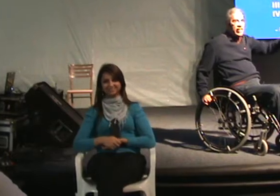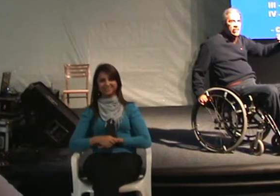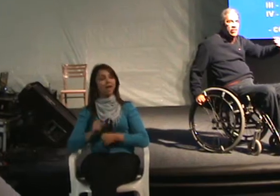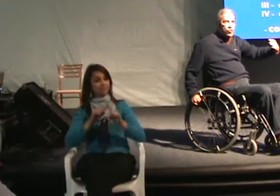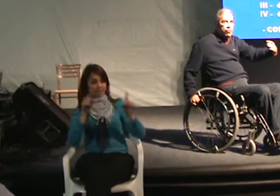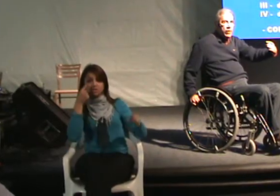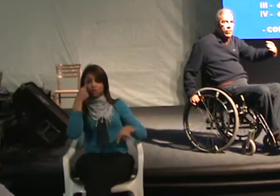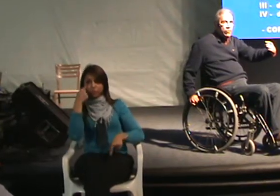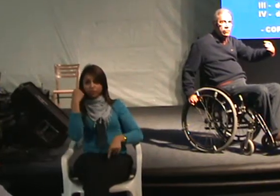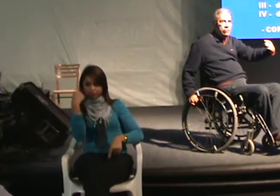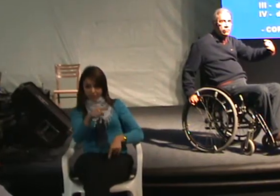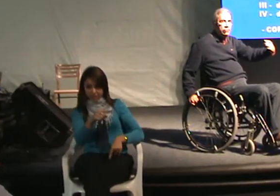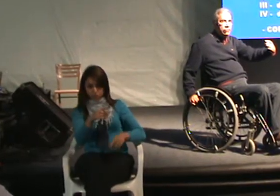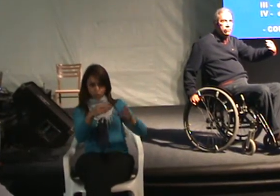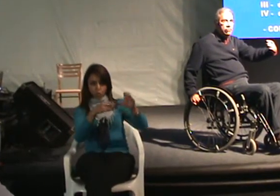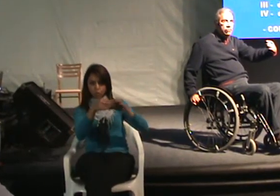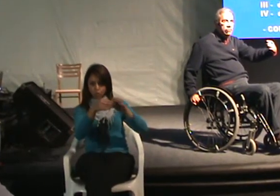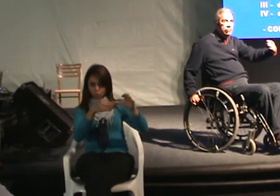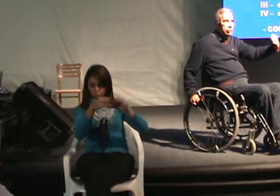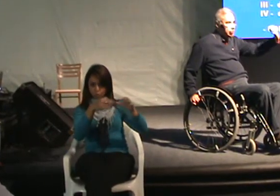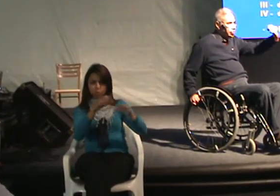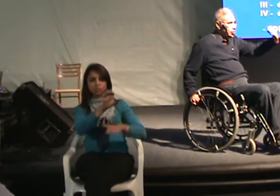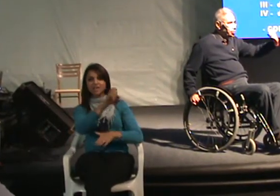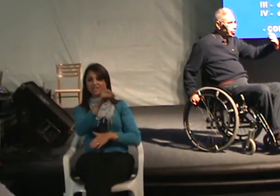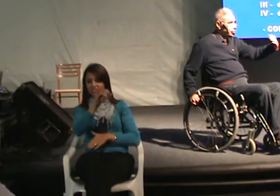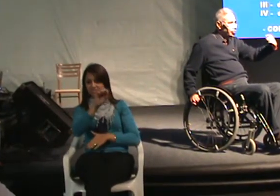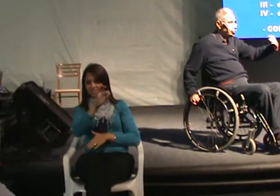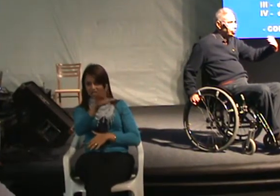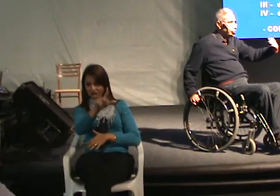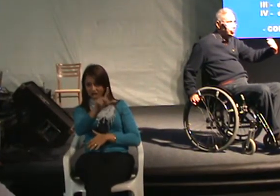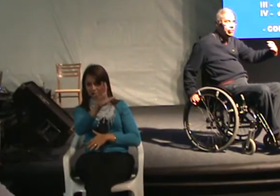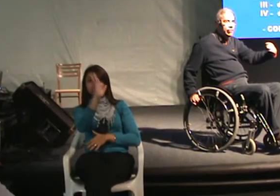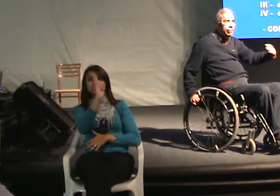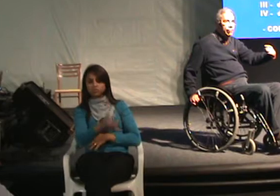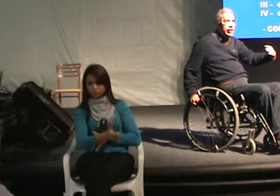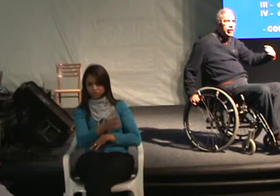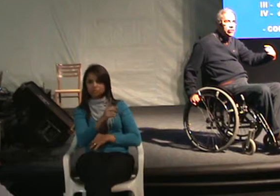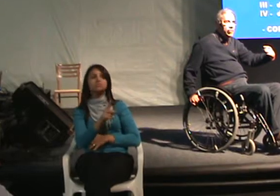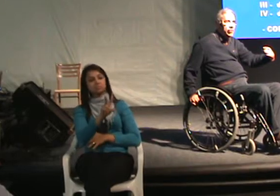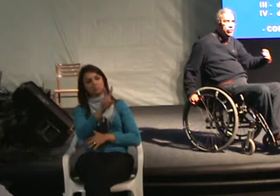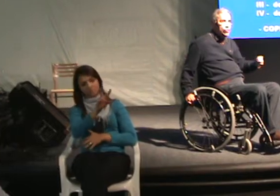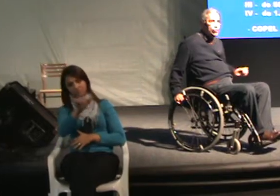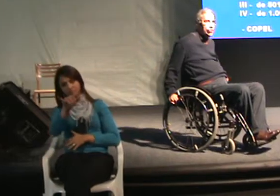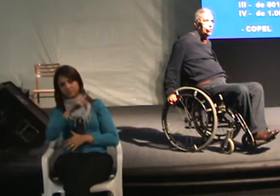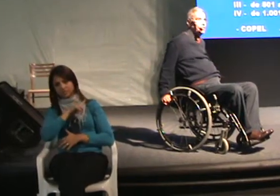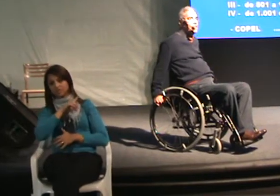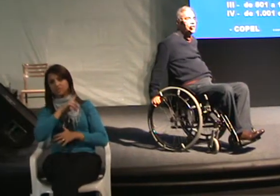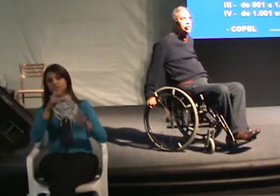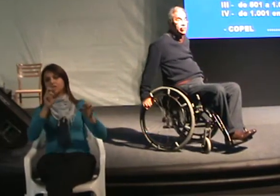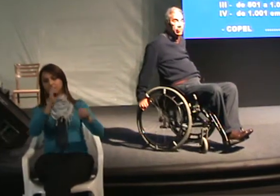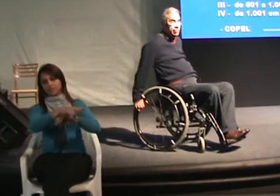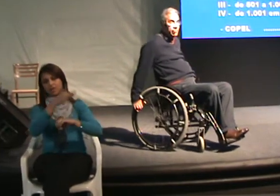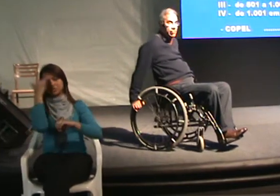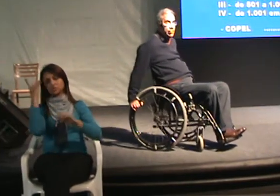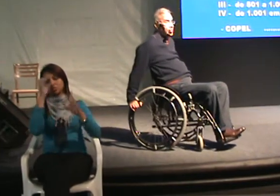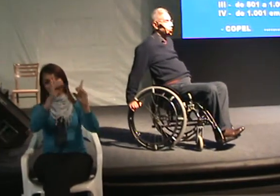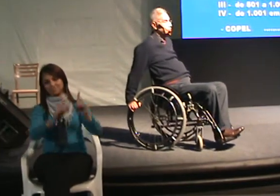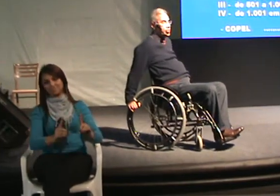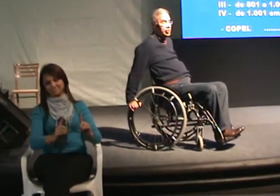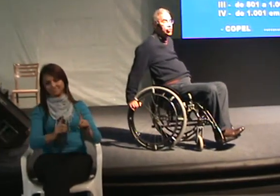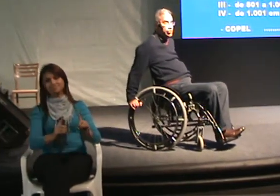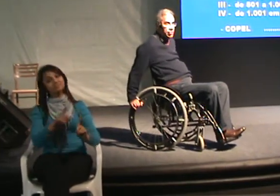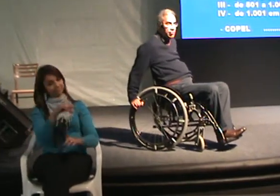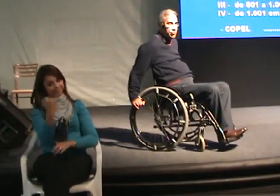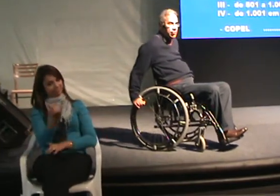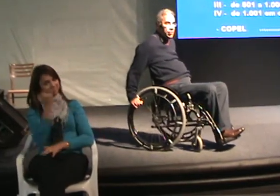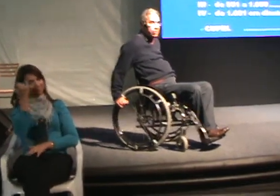editais da Copel já prevendo vagas para pessoas com deficiência. Isso